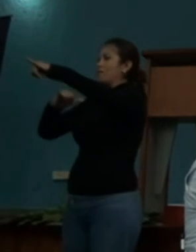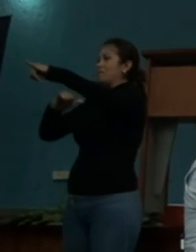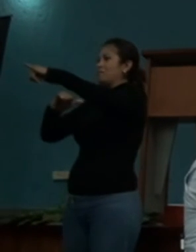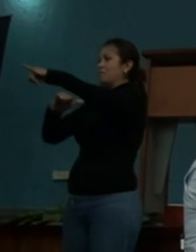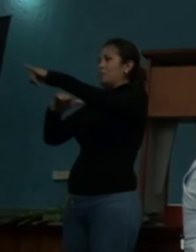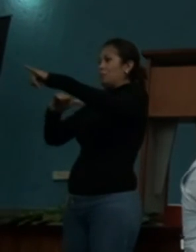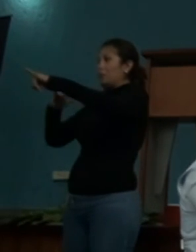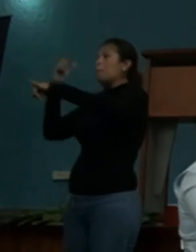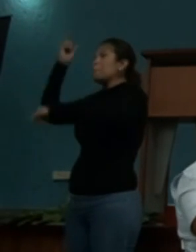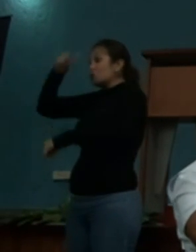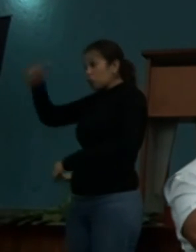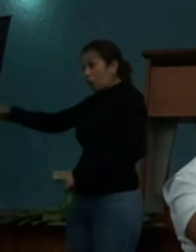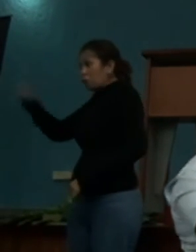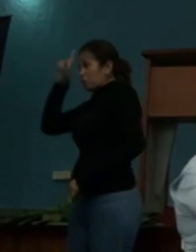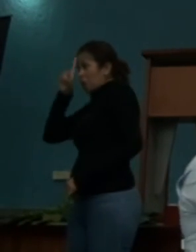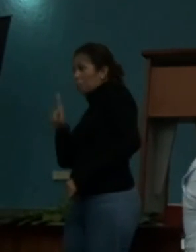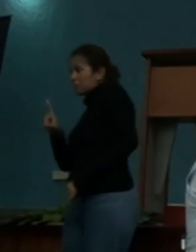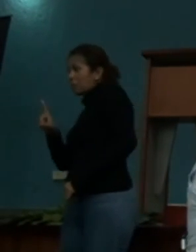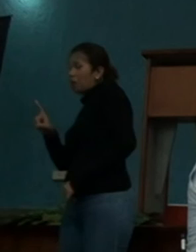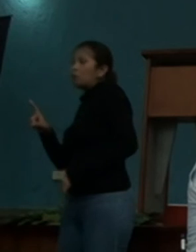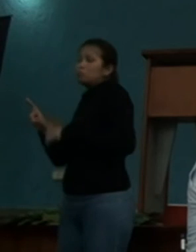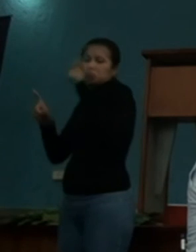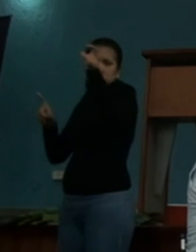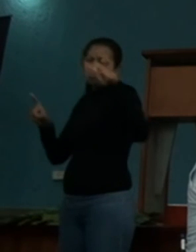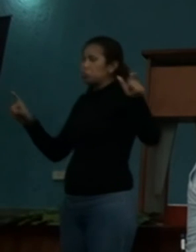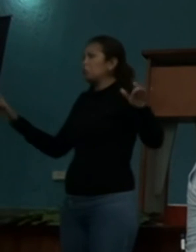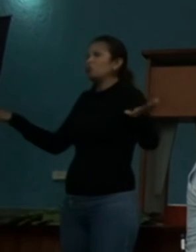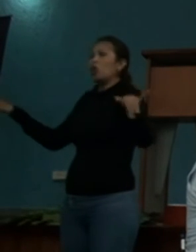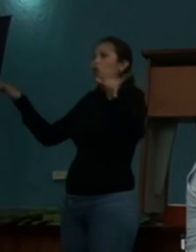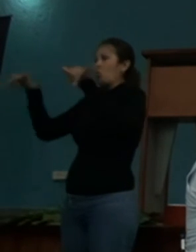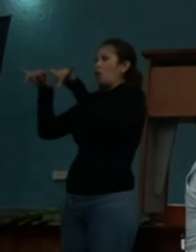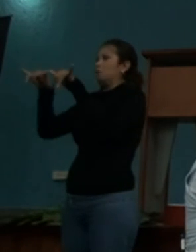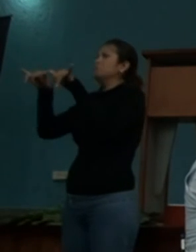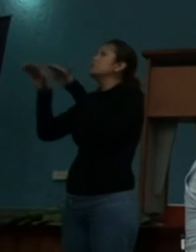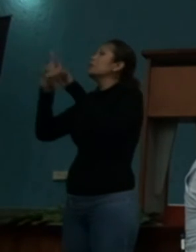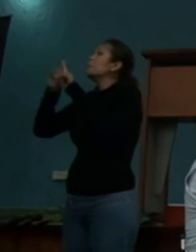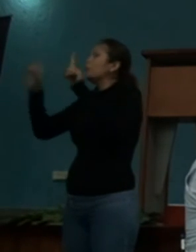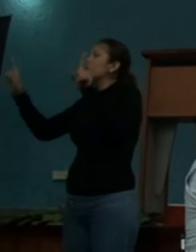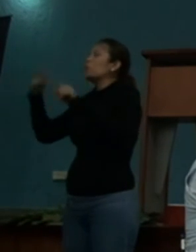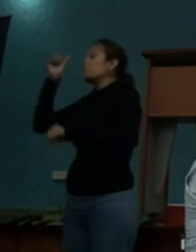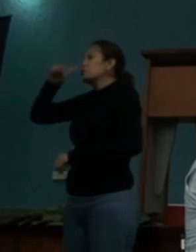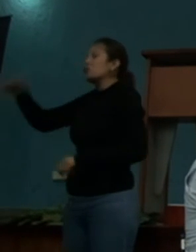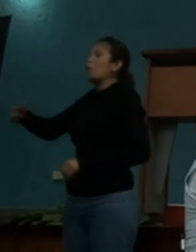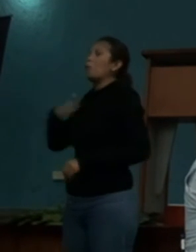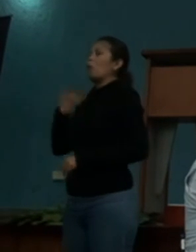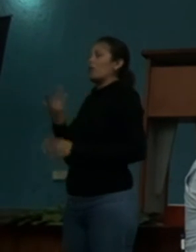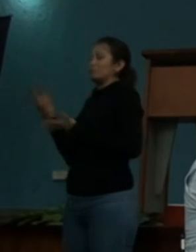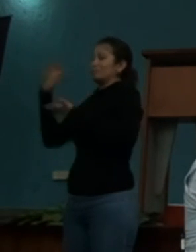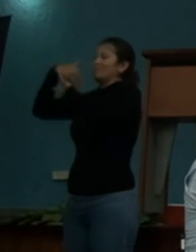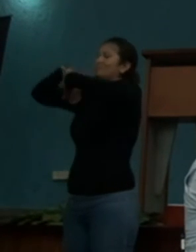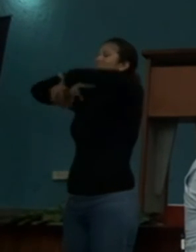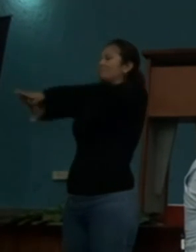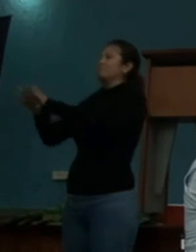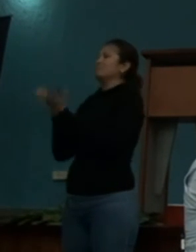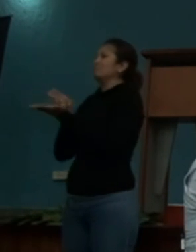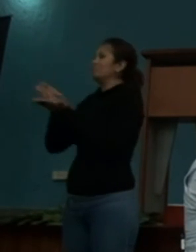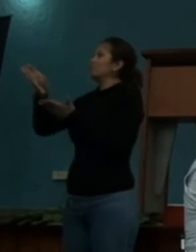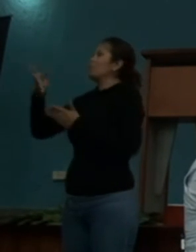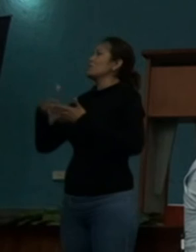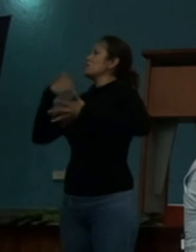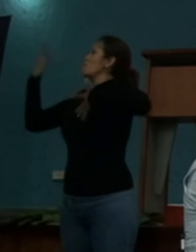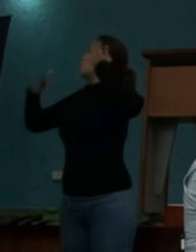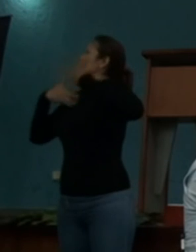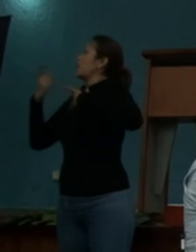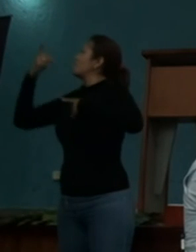las personas con discapacidad, con el fin de obtener su plena inclusión social, asegurándonos el disfrute